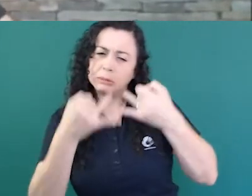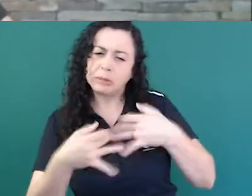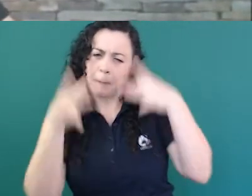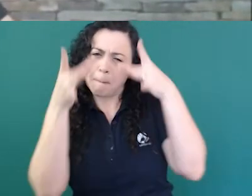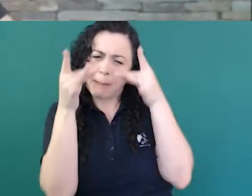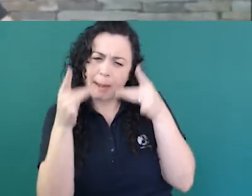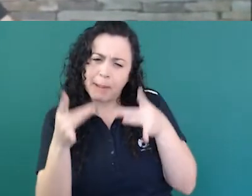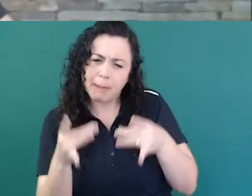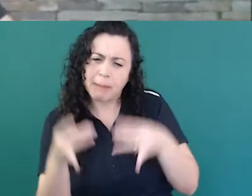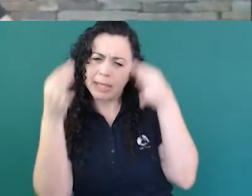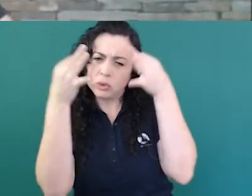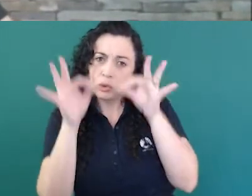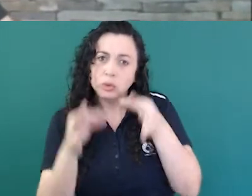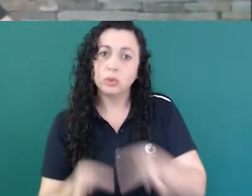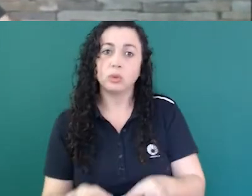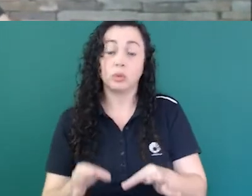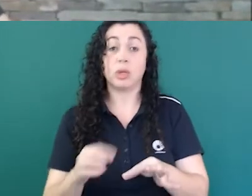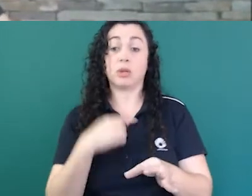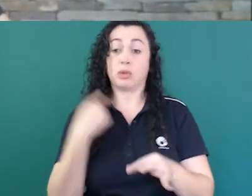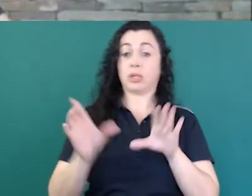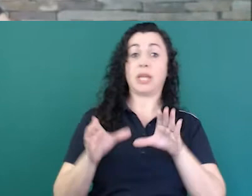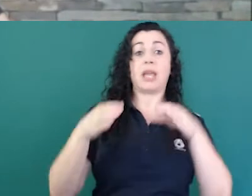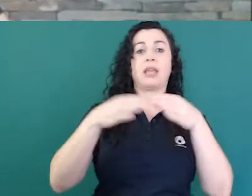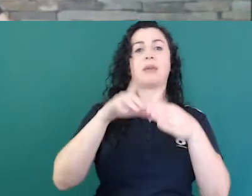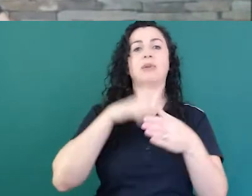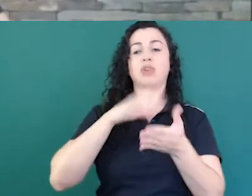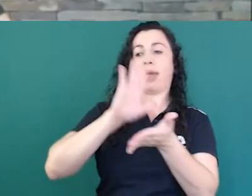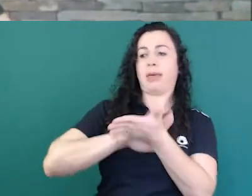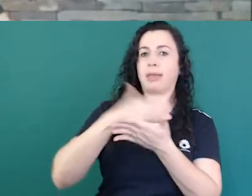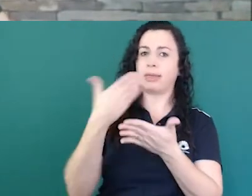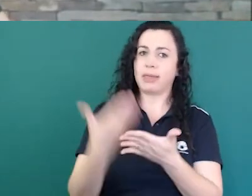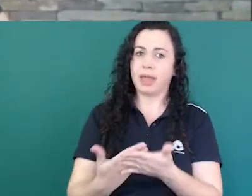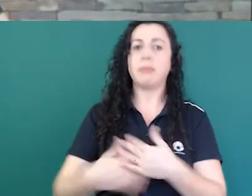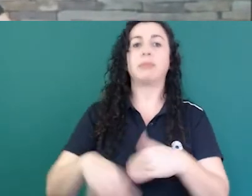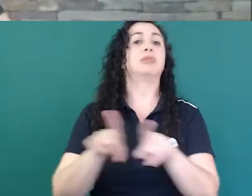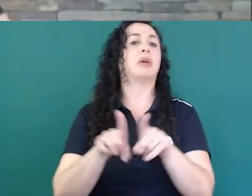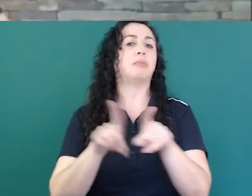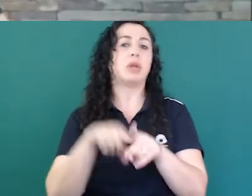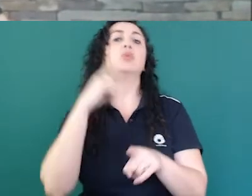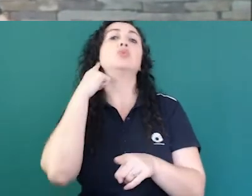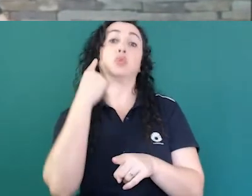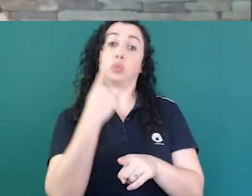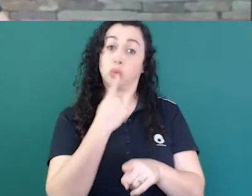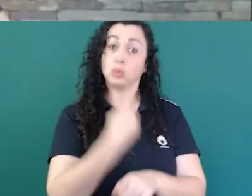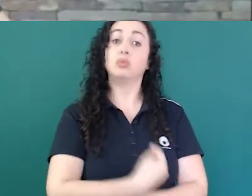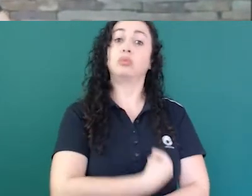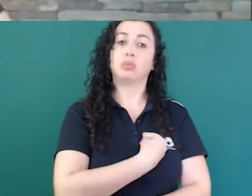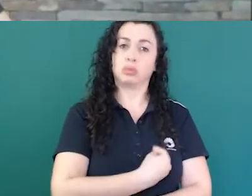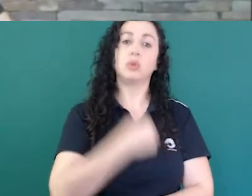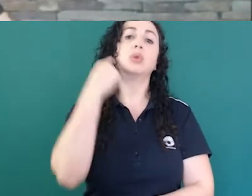equipe que era formada tanto por intérpretes como com surdos surdos formados